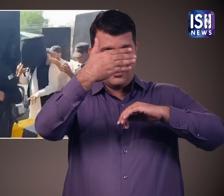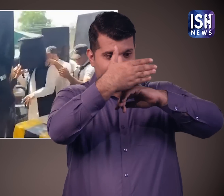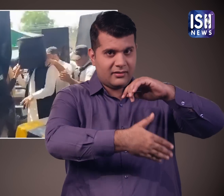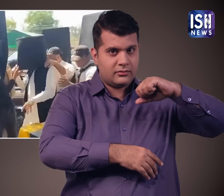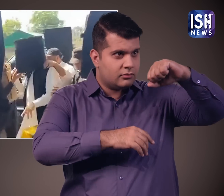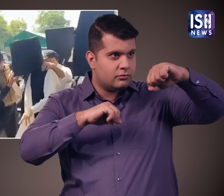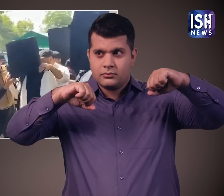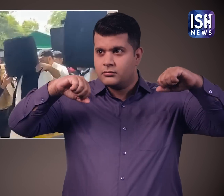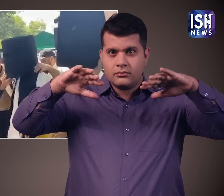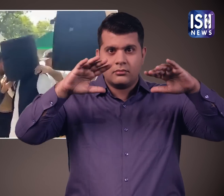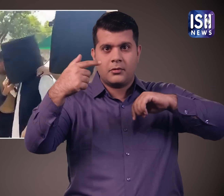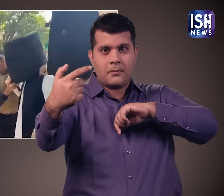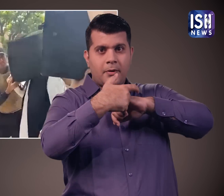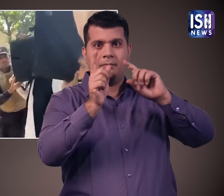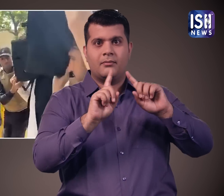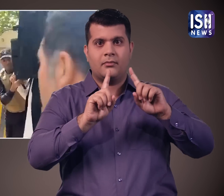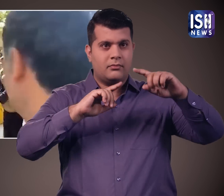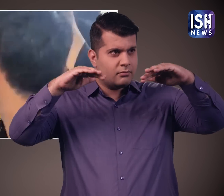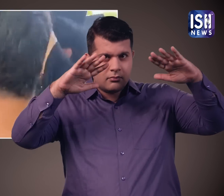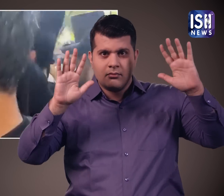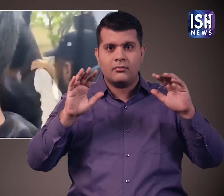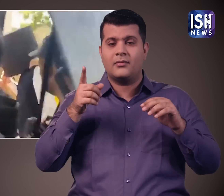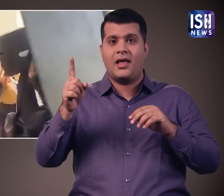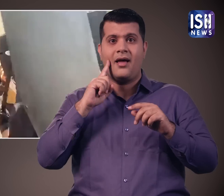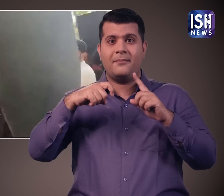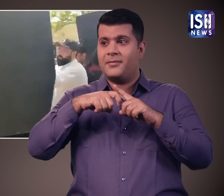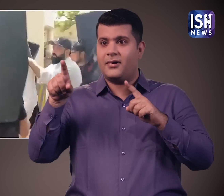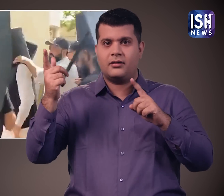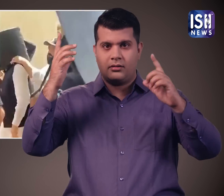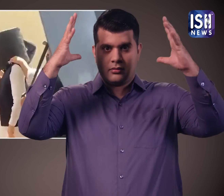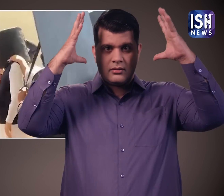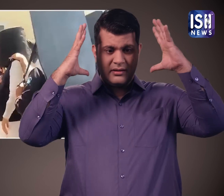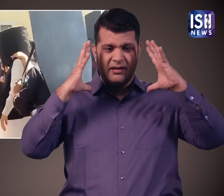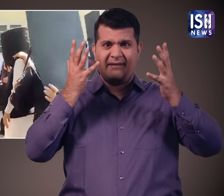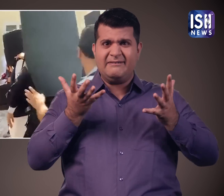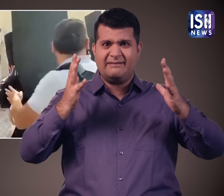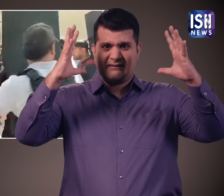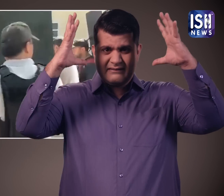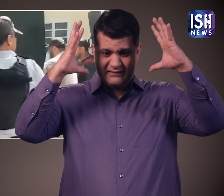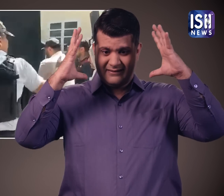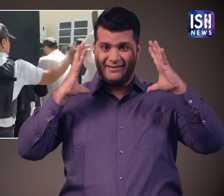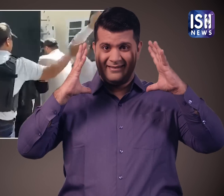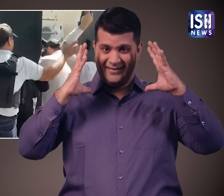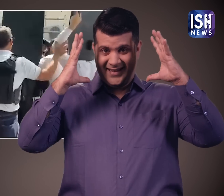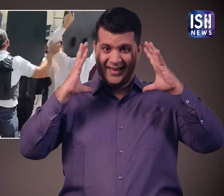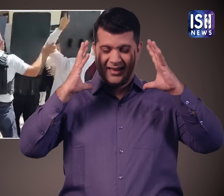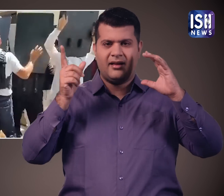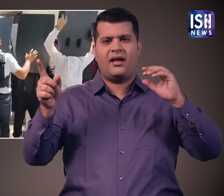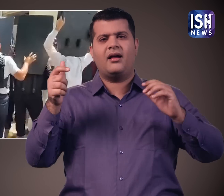सुरक्षा के लिए सुरक्षा गाडों ने उनके चारों और बुलेट प्रूफ ढाले लगा दी थी और उन्होंने खुद एक अस्था ही बुलेट प्रूफ